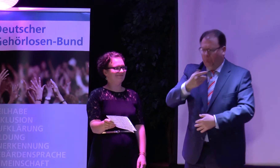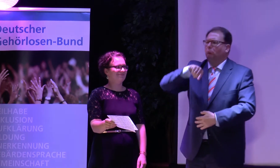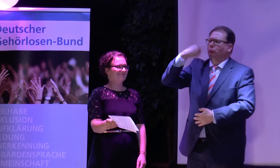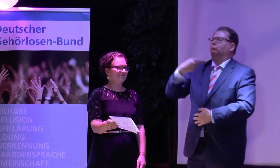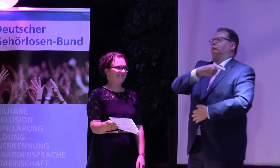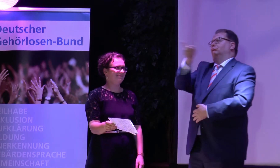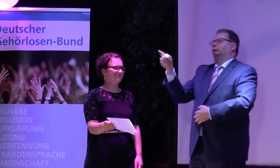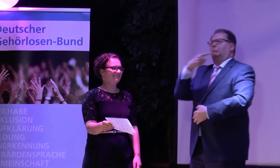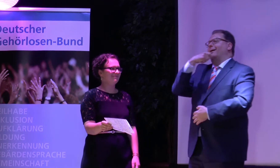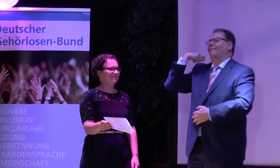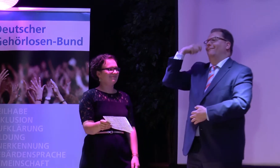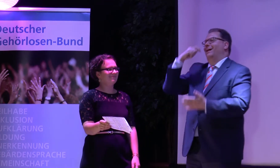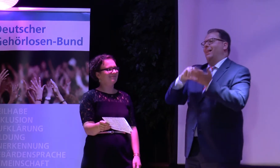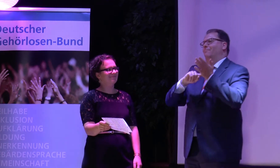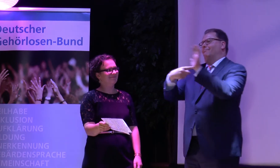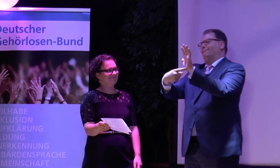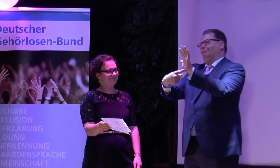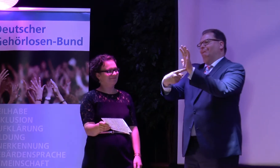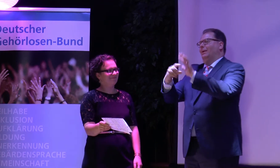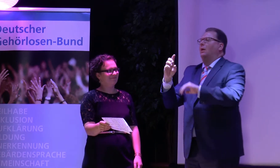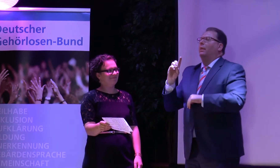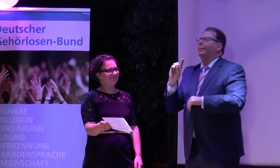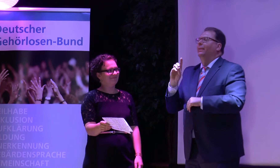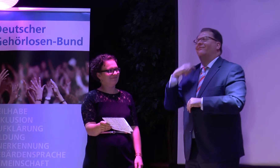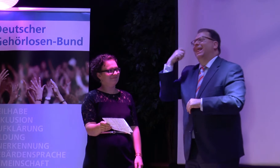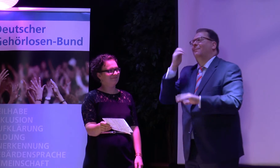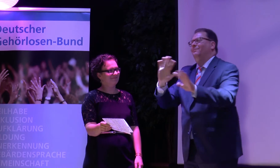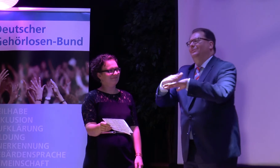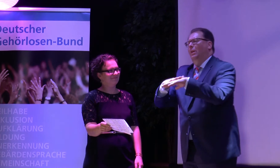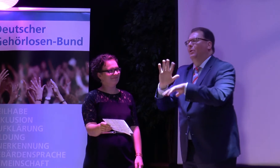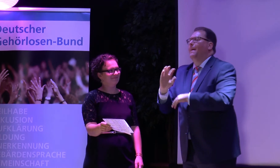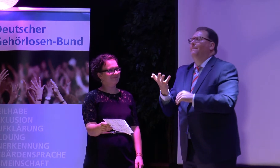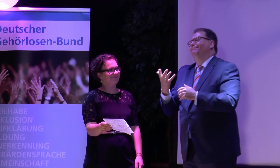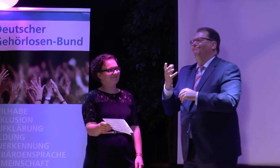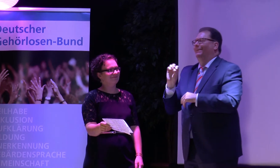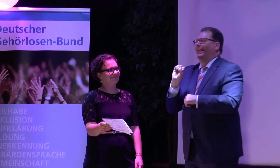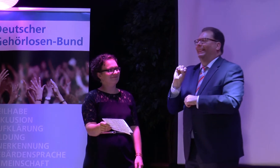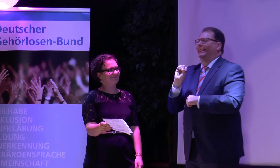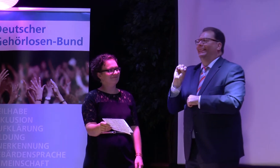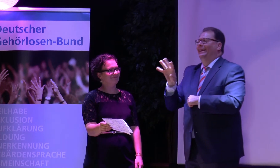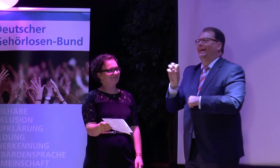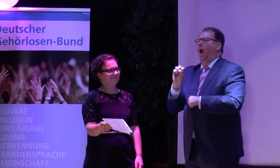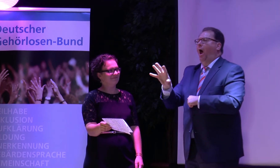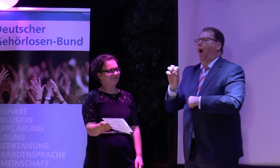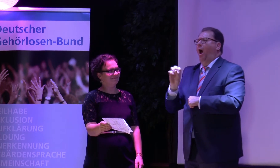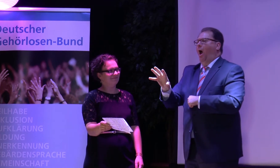Es werden gleich noch weitere Buchworte gehalten und wir werden dann noch mal einen Film, beziehungsweise ist es kein Film, sondern